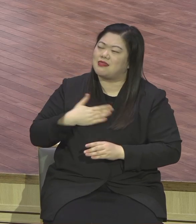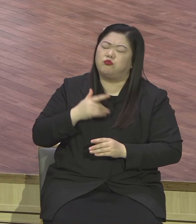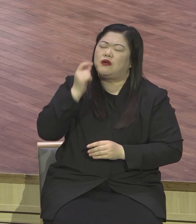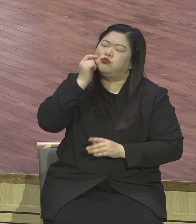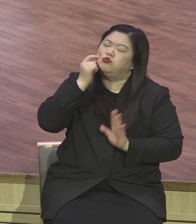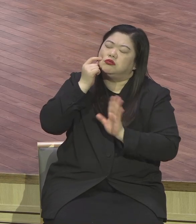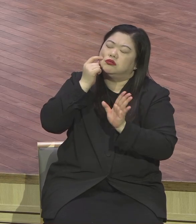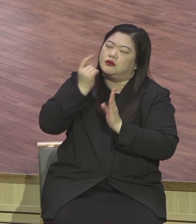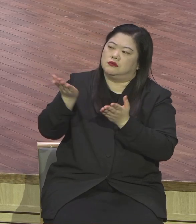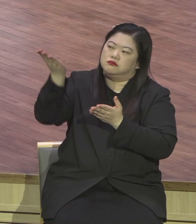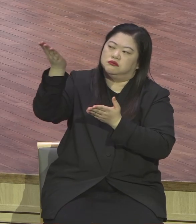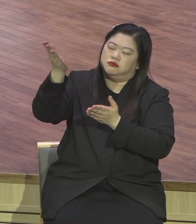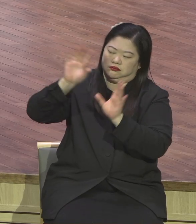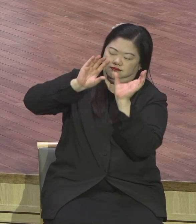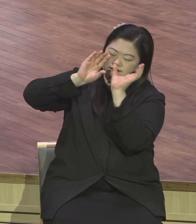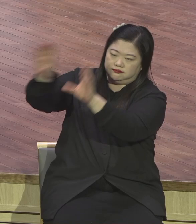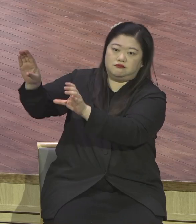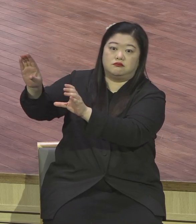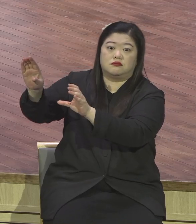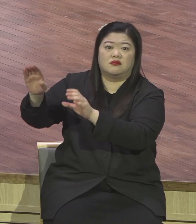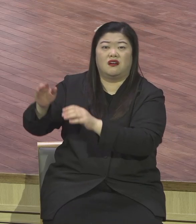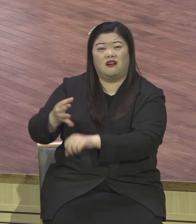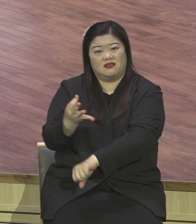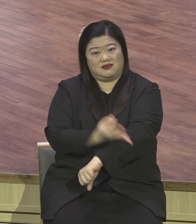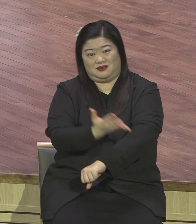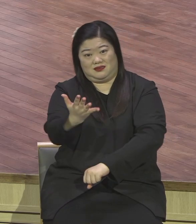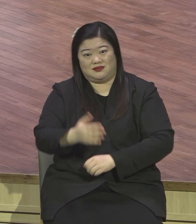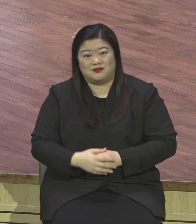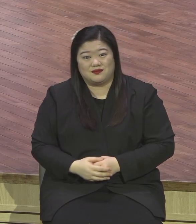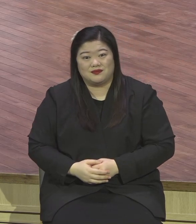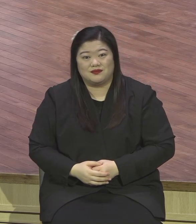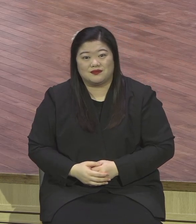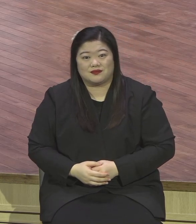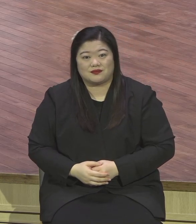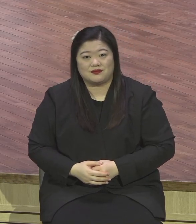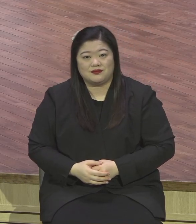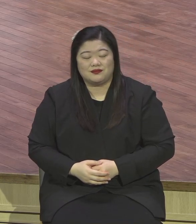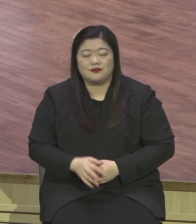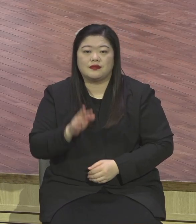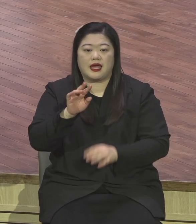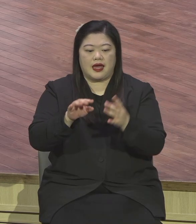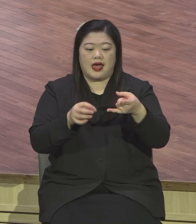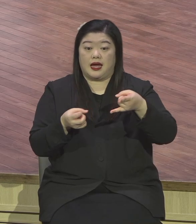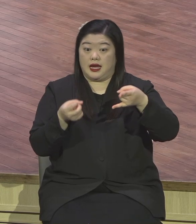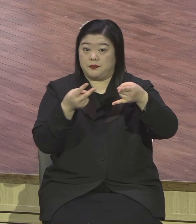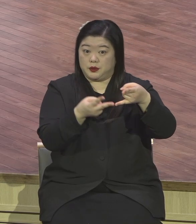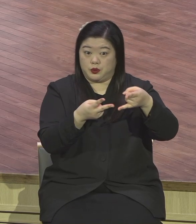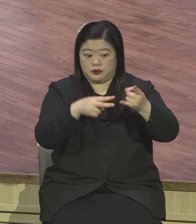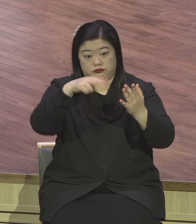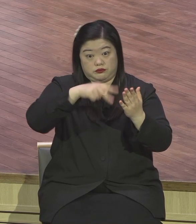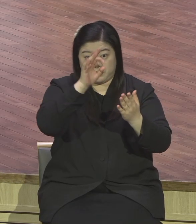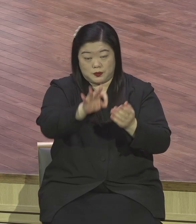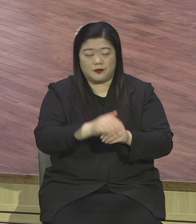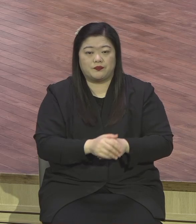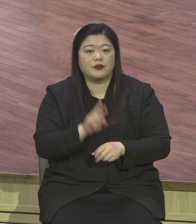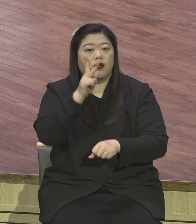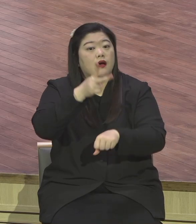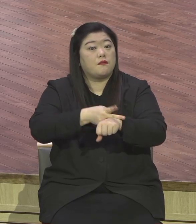하나님의 계획입니다. 에베처 3장 입자로 오면 사도 바울이 하나님은 우리가 구하거나 생각하는 모든 것에 모여